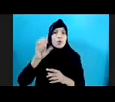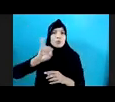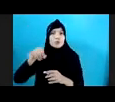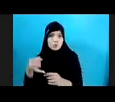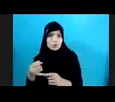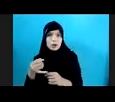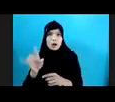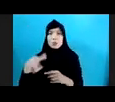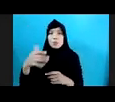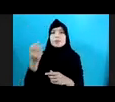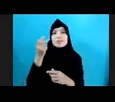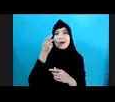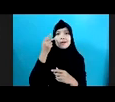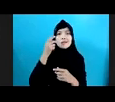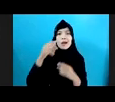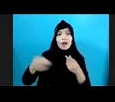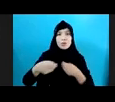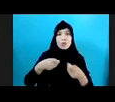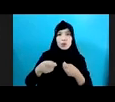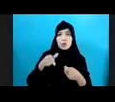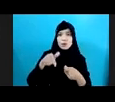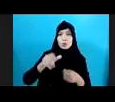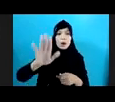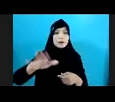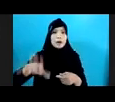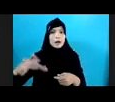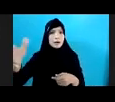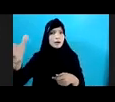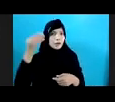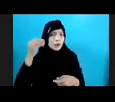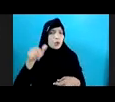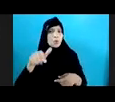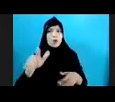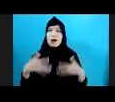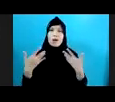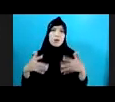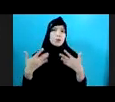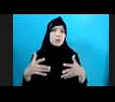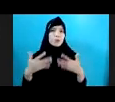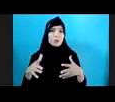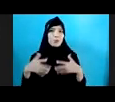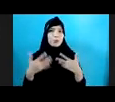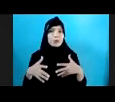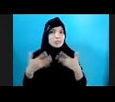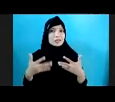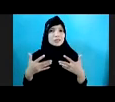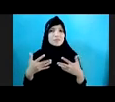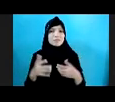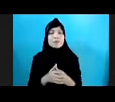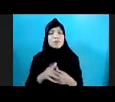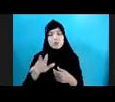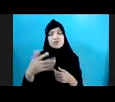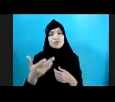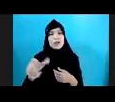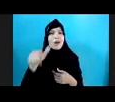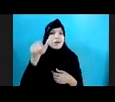Jauh Itu Sangat Excited Mereka Sangat Excited Jadi Juga Ada Unsur Hedonistik Juga